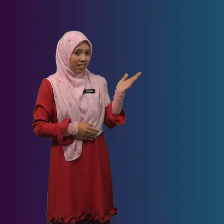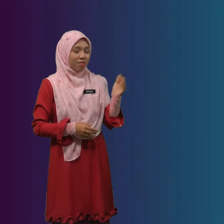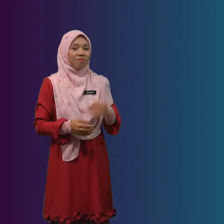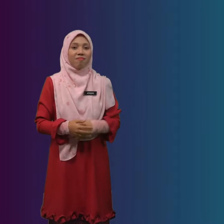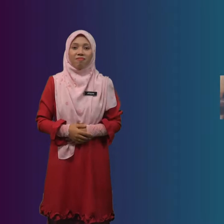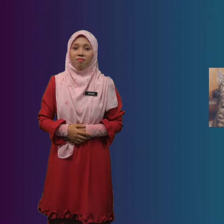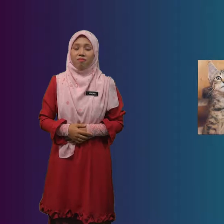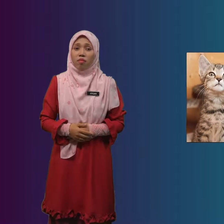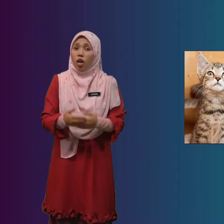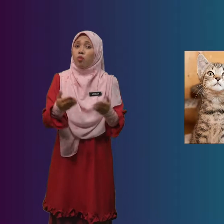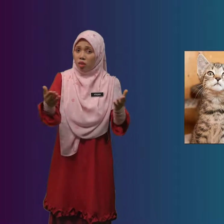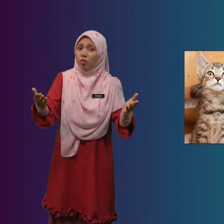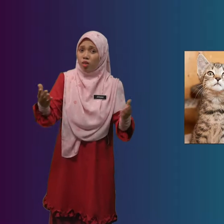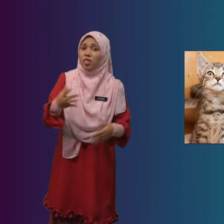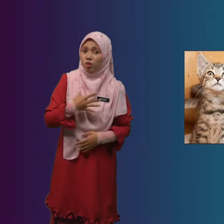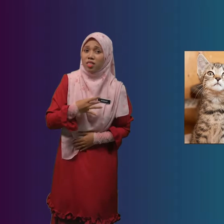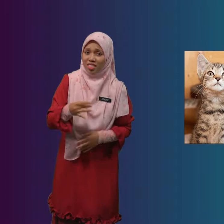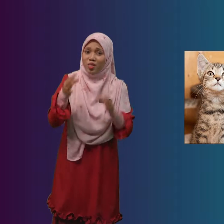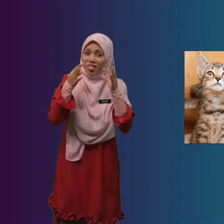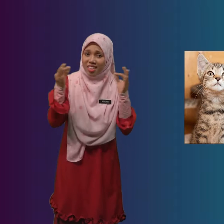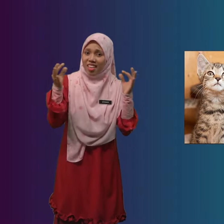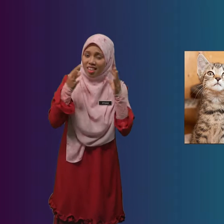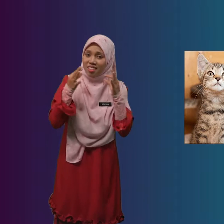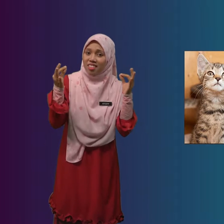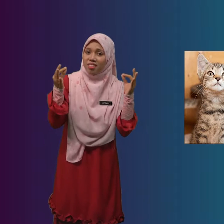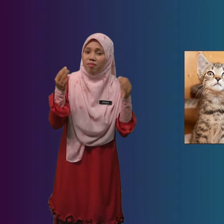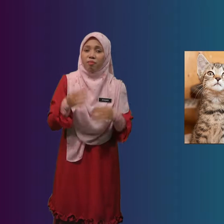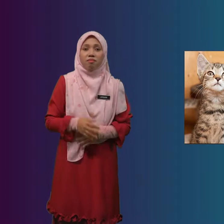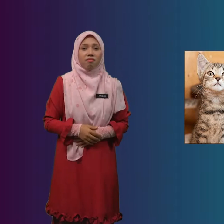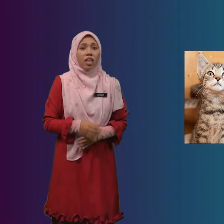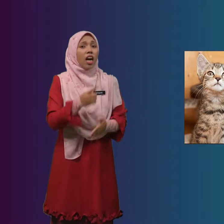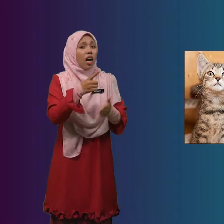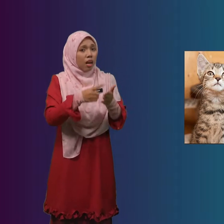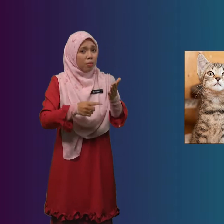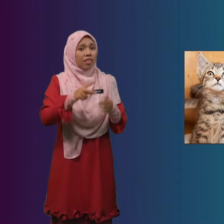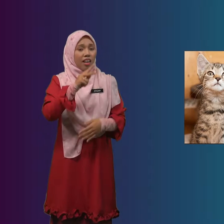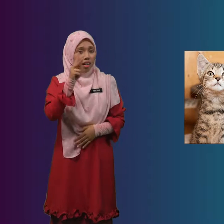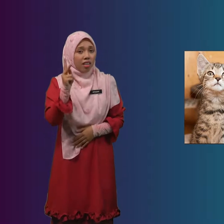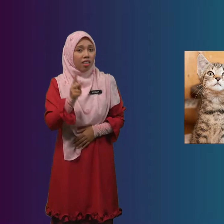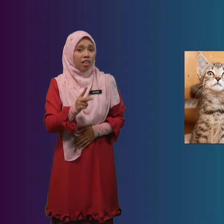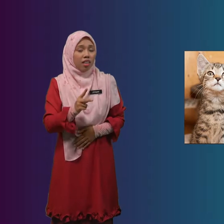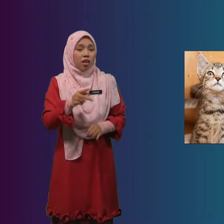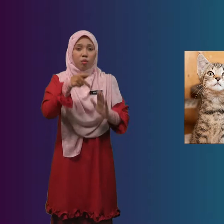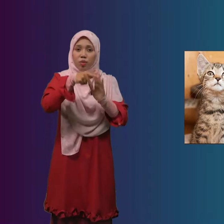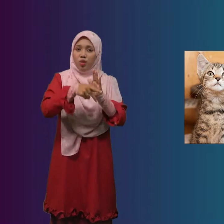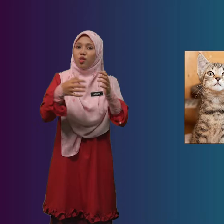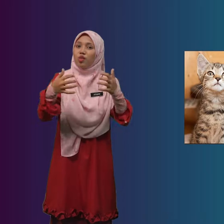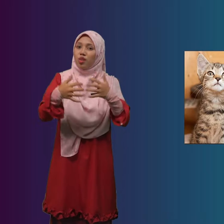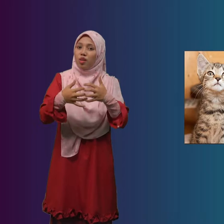Murid-murid Suka Kucing Apakah Penjodoh